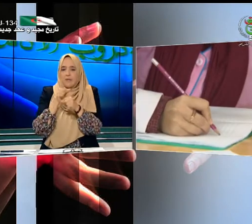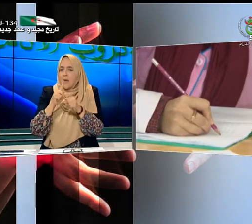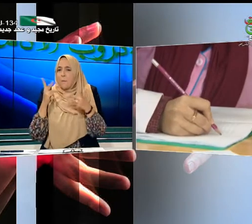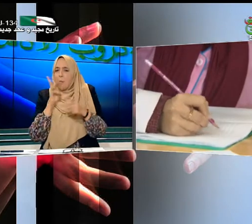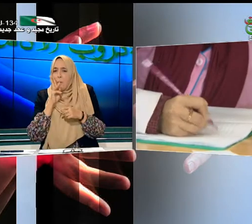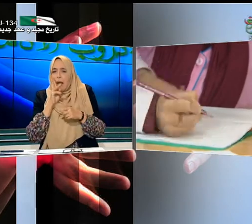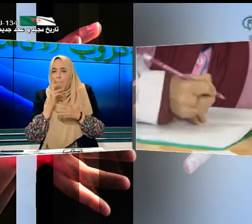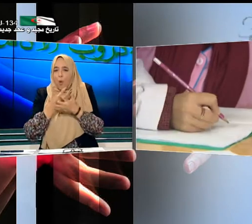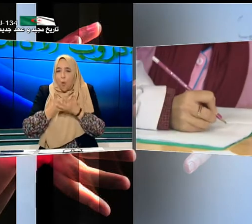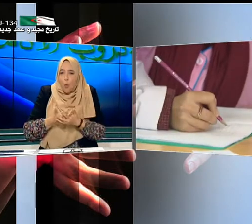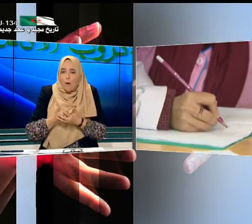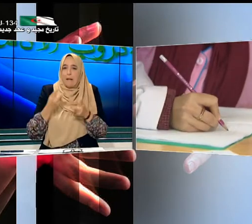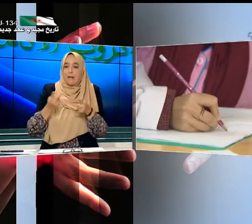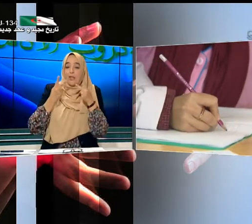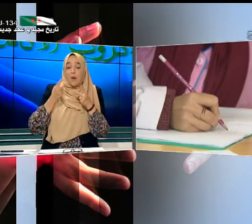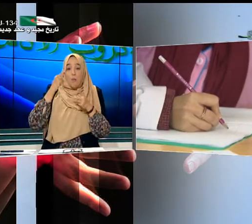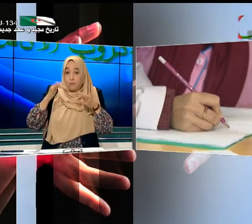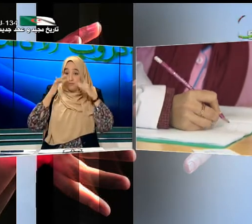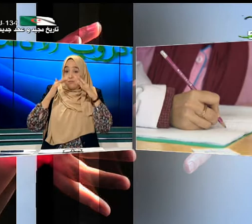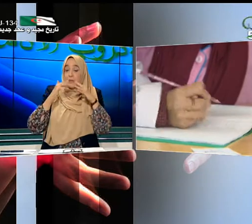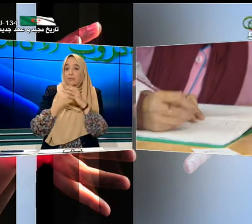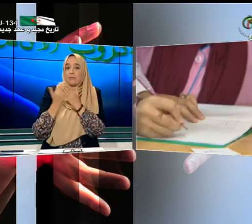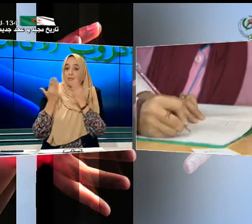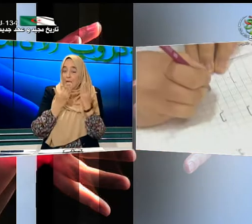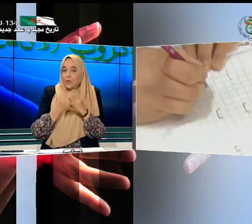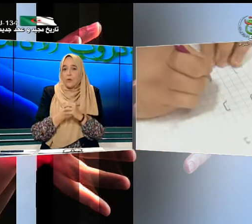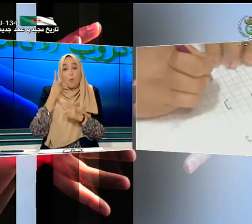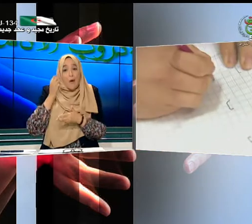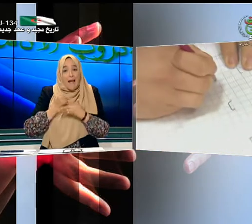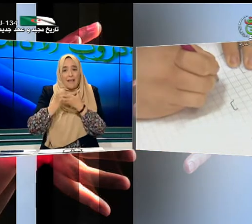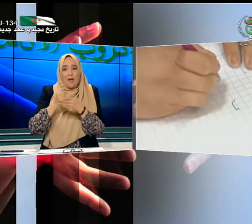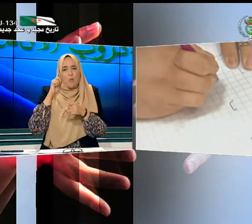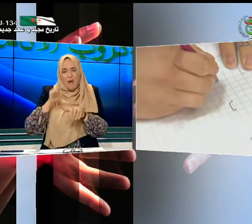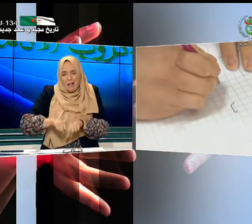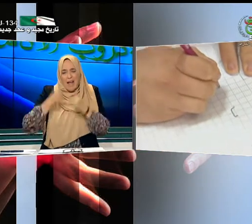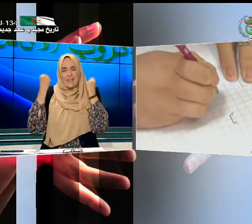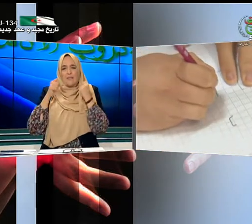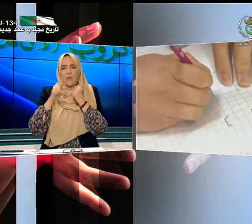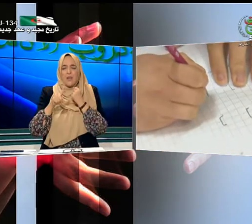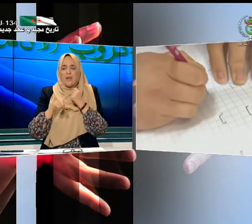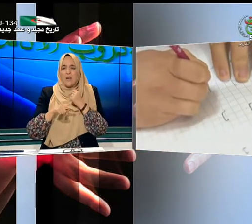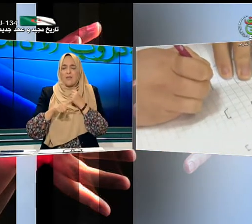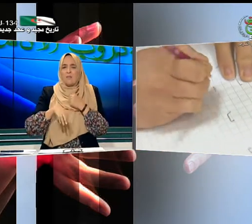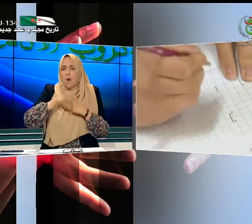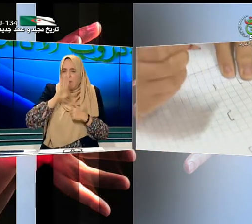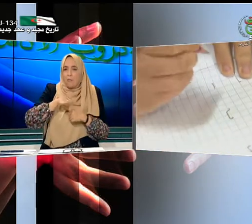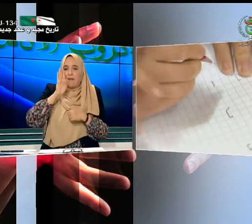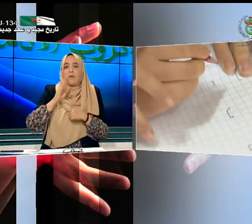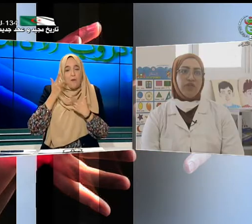وتحصيله الدراسي ومساعدته على كسر الحواجز الاجتماعية والدراسية في